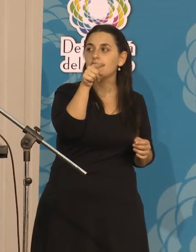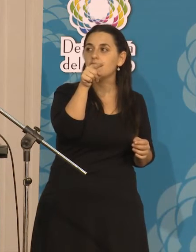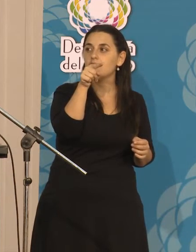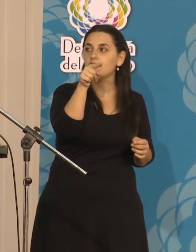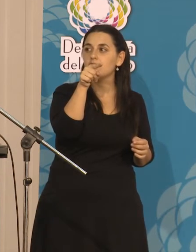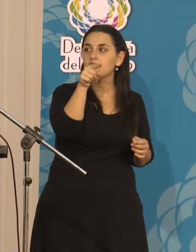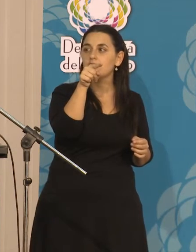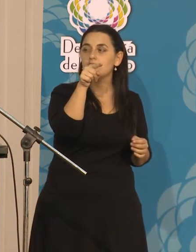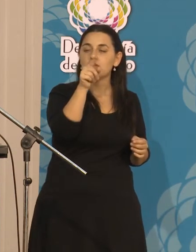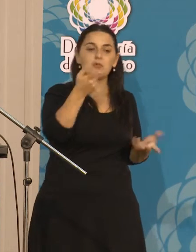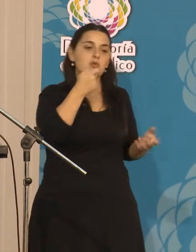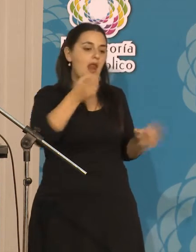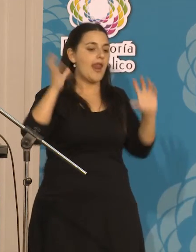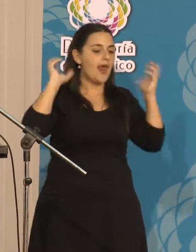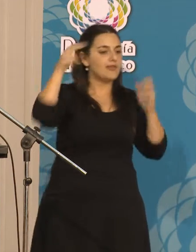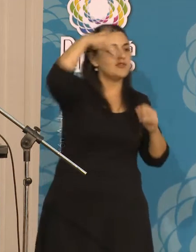Ñandutí, por ejemplo,